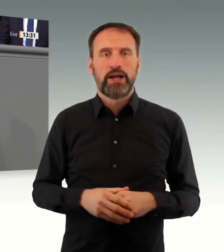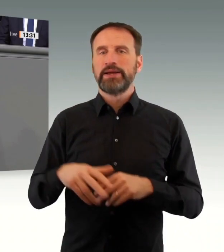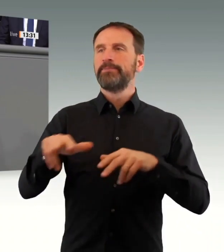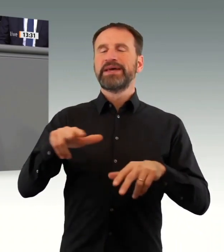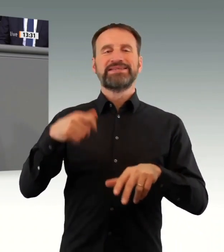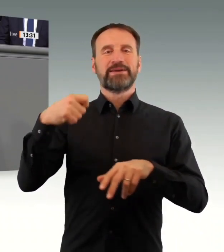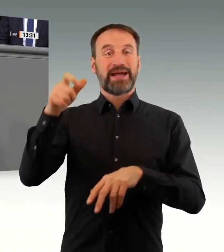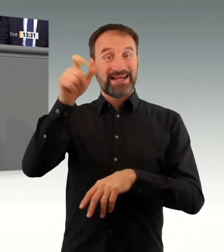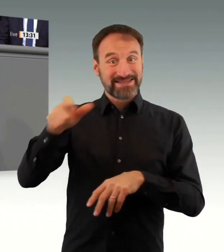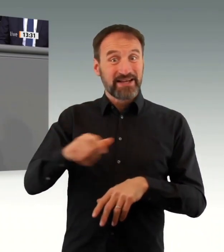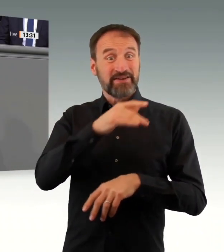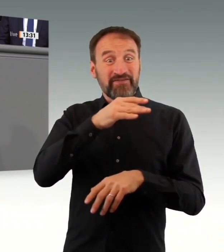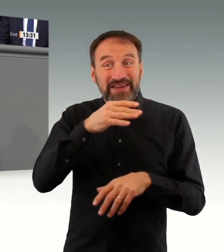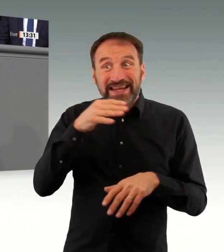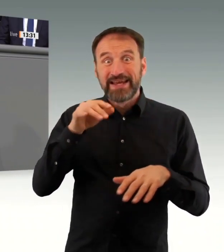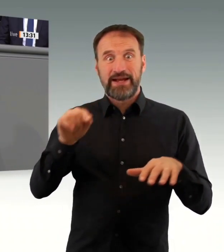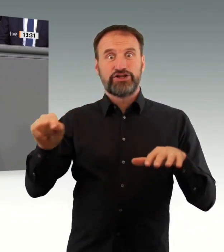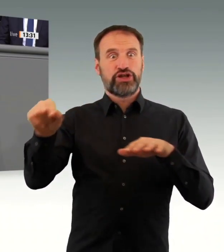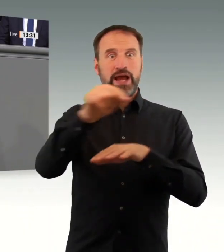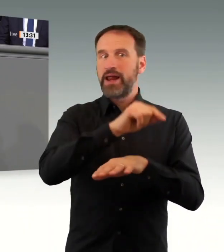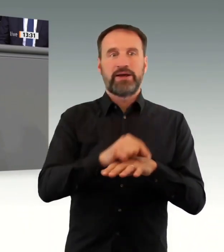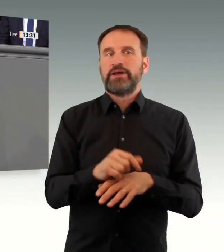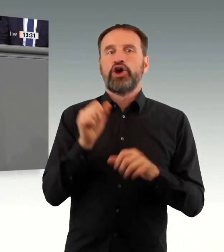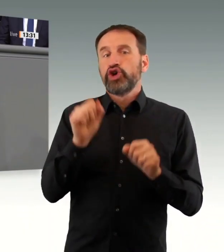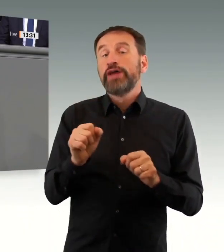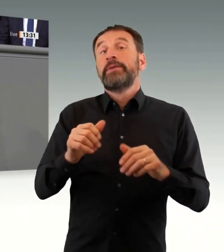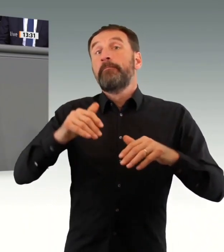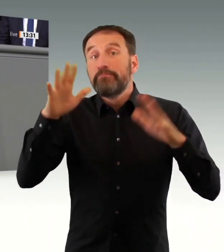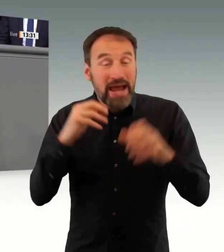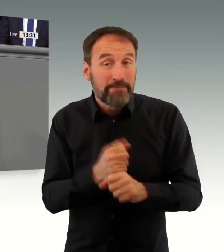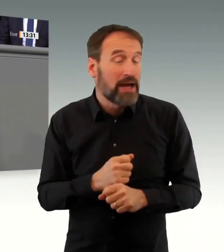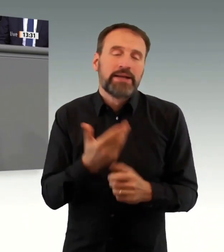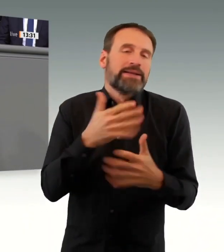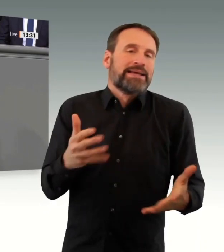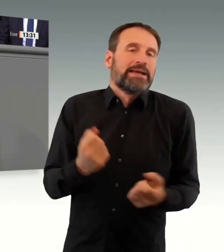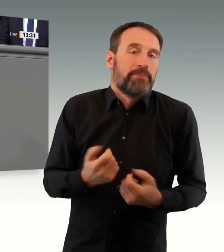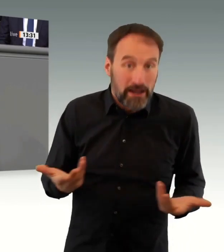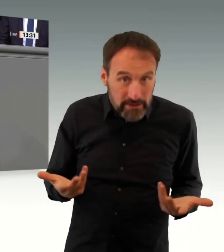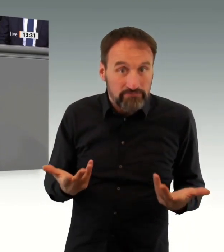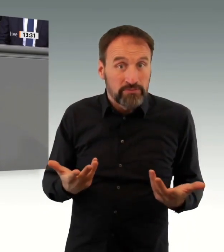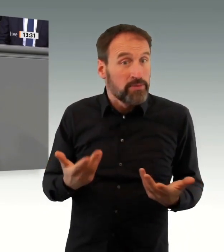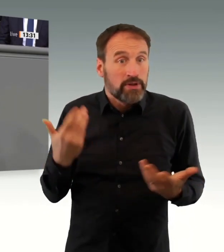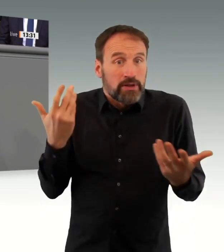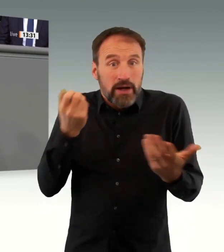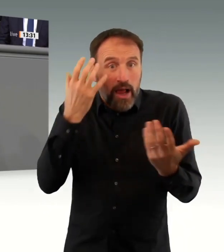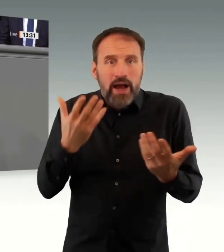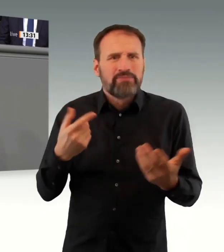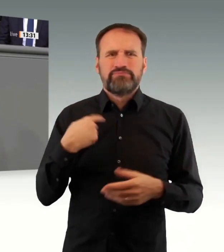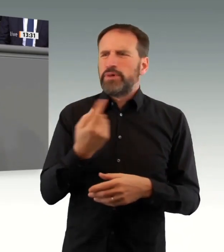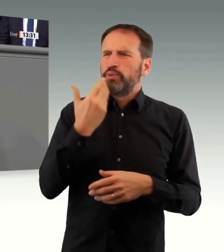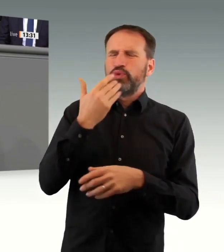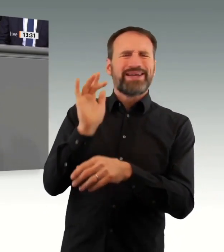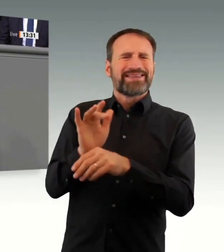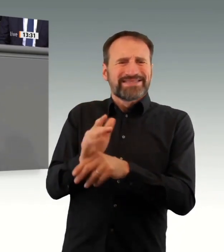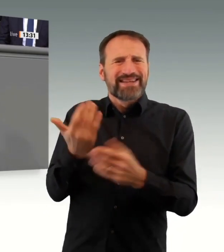untersagen. Sie können auch nicht die Schwimmhallen schließen. Sie können viele andere Dinge nicht machen, was unter der epidemischen Lage möglich gewesen wäre. Und deswegen noch